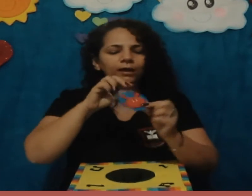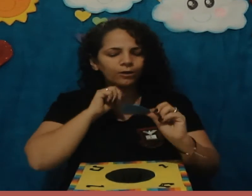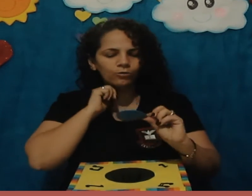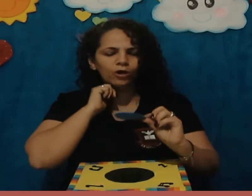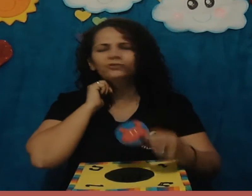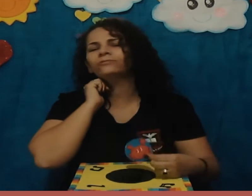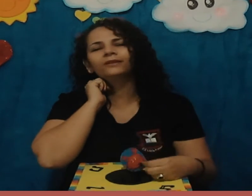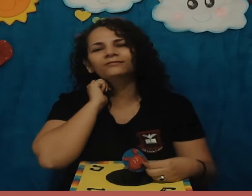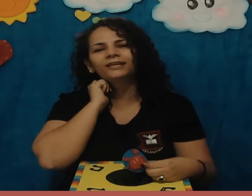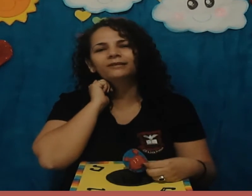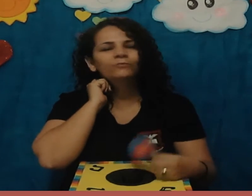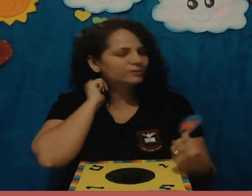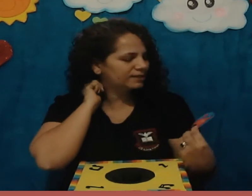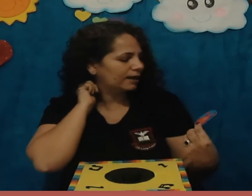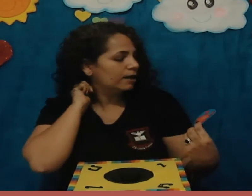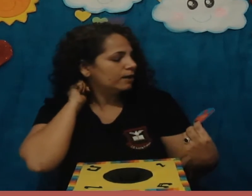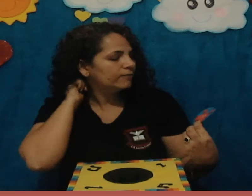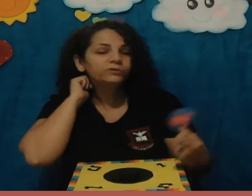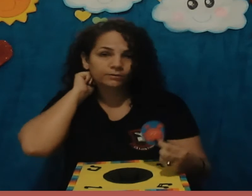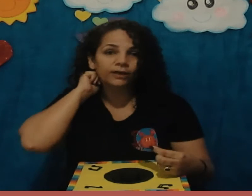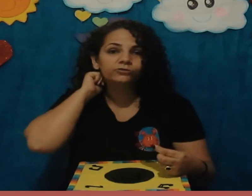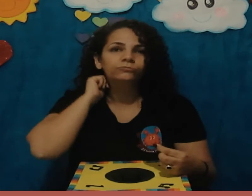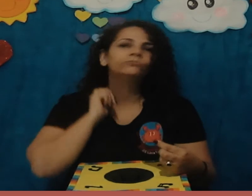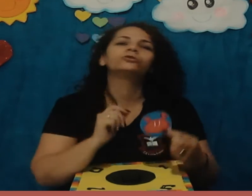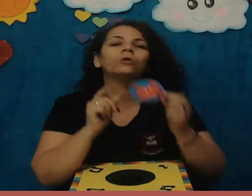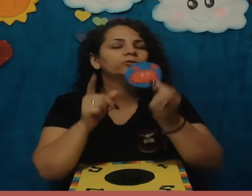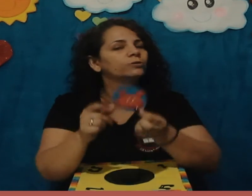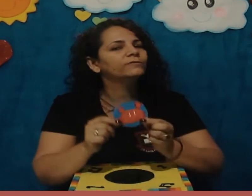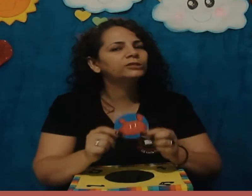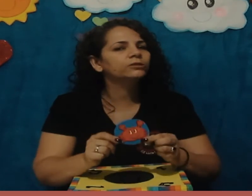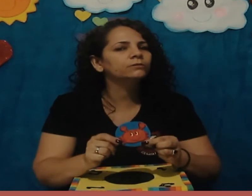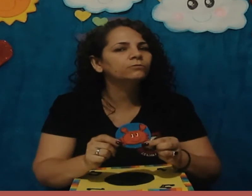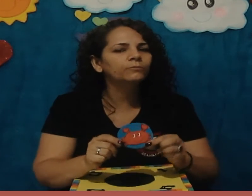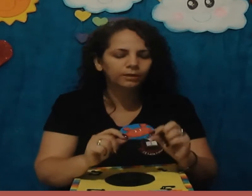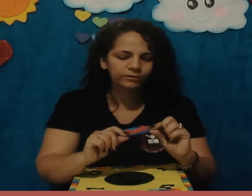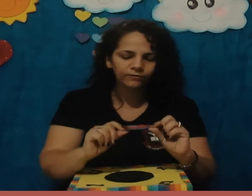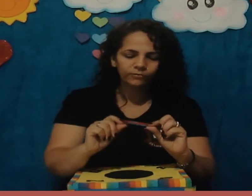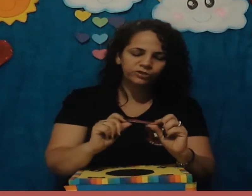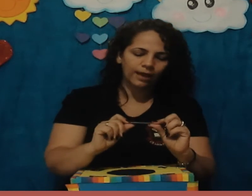eu gosto tanto dessa música. Vamos cantar juntos? Gosto quando vocês cantam comigo, então vamos lá.